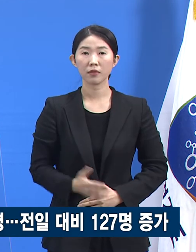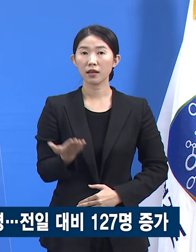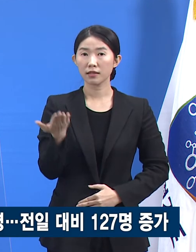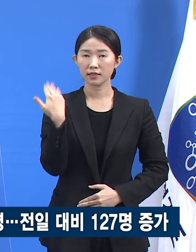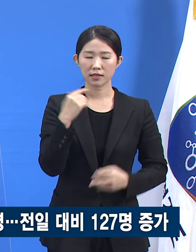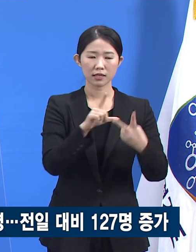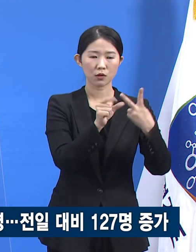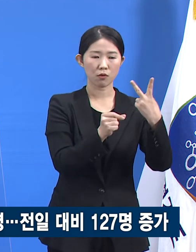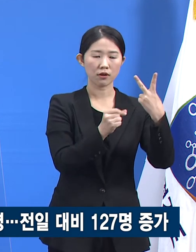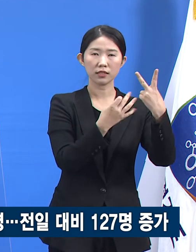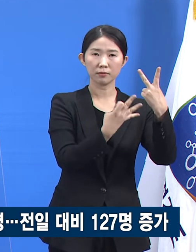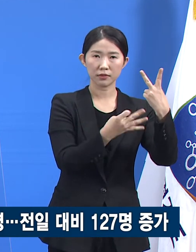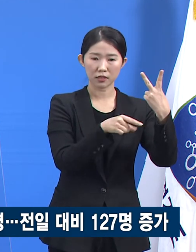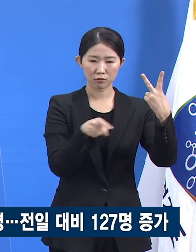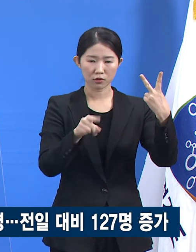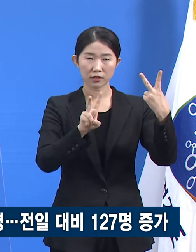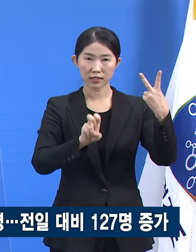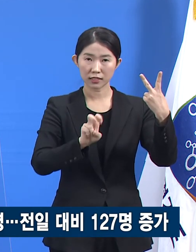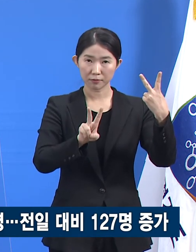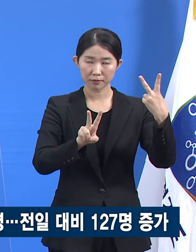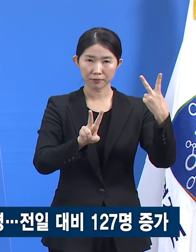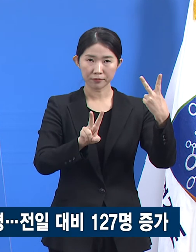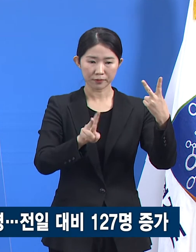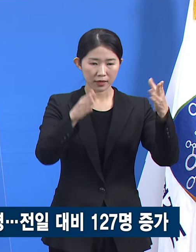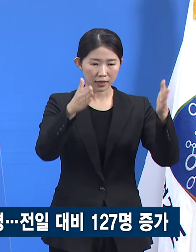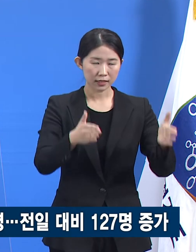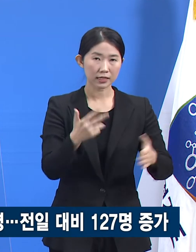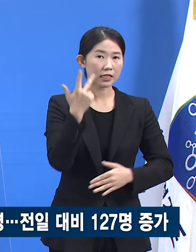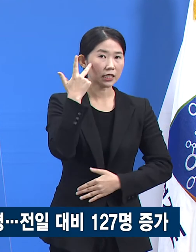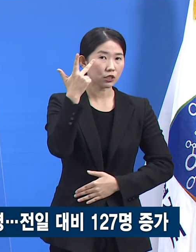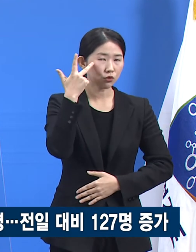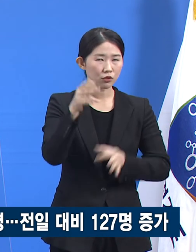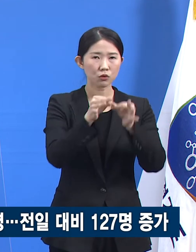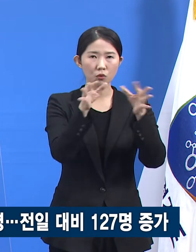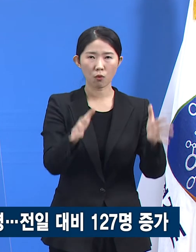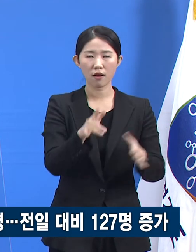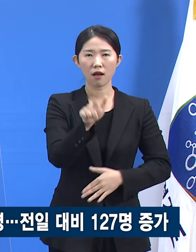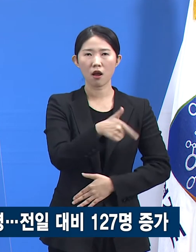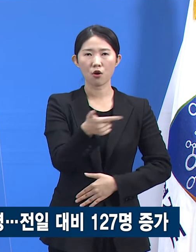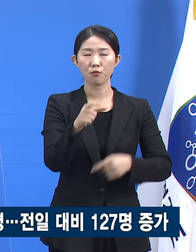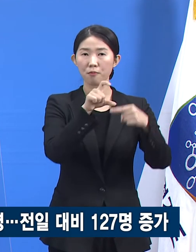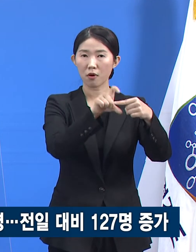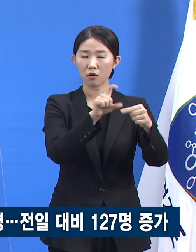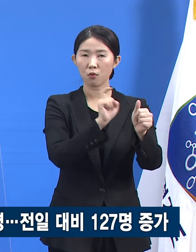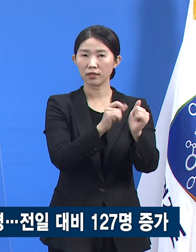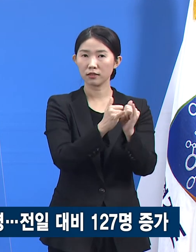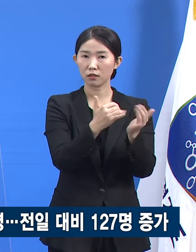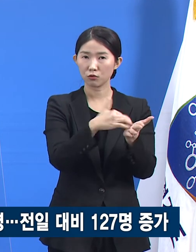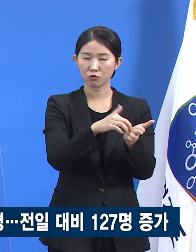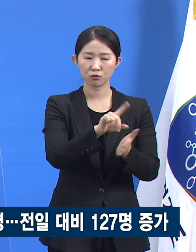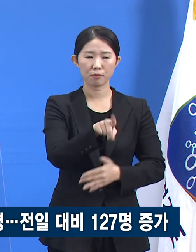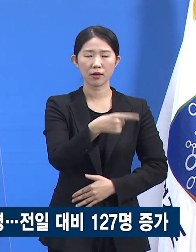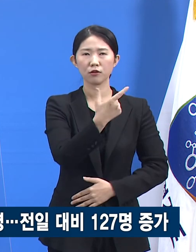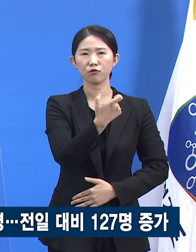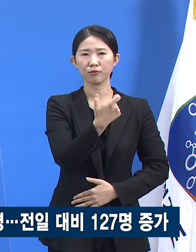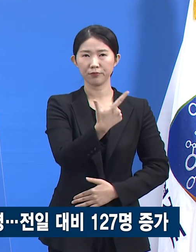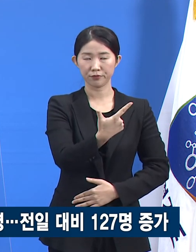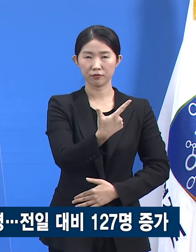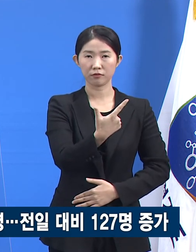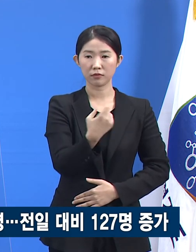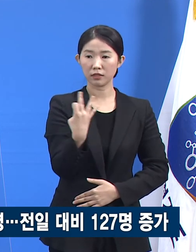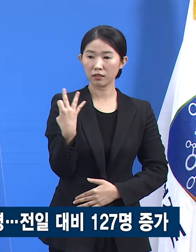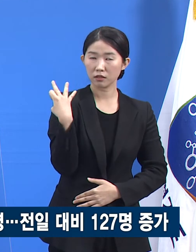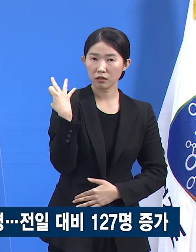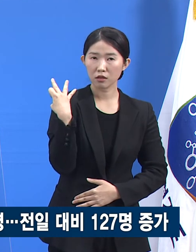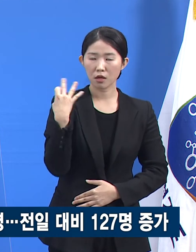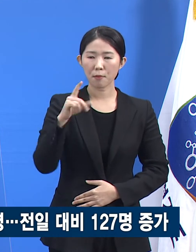14일부터 2월 21일까지 일주일간 일평균 확진자는 166명이었습니다. 전주